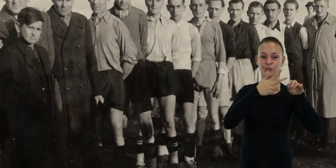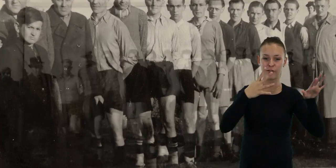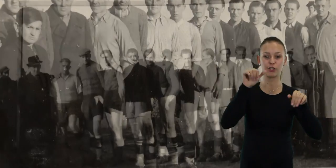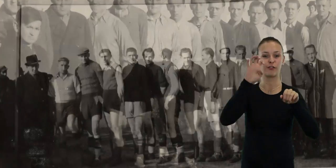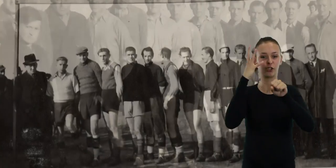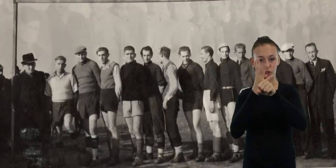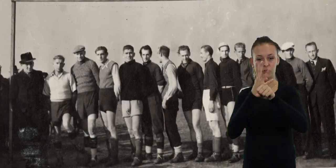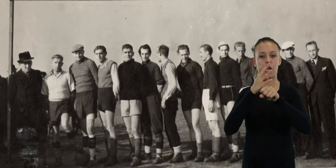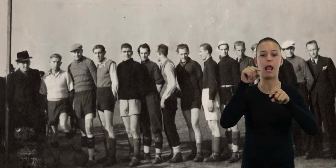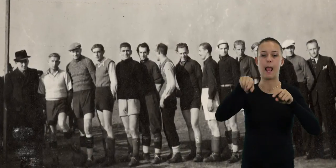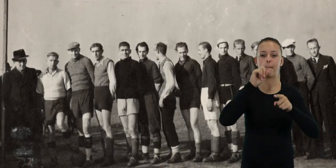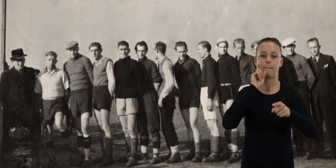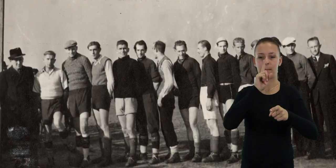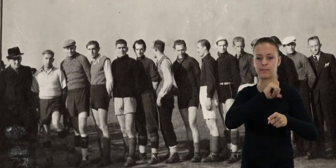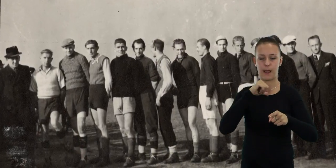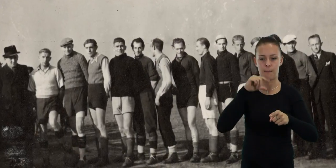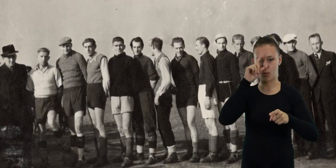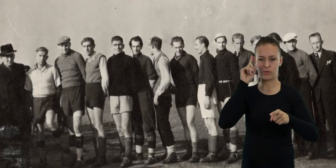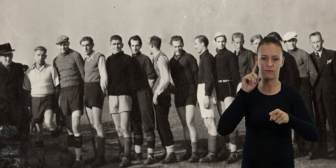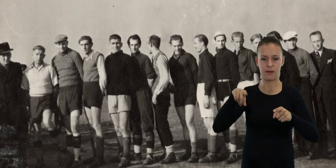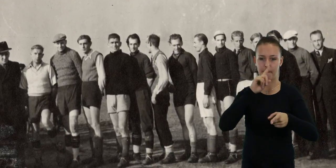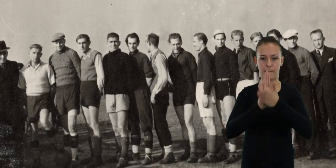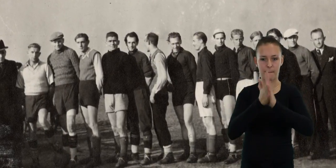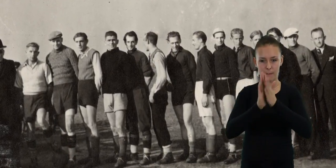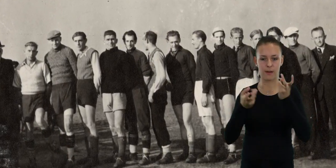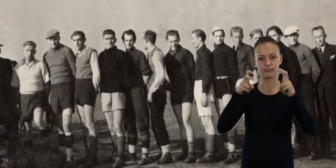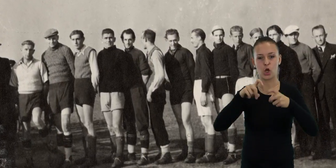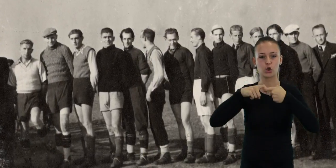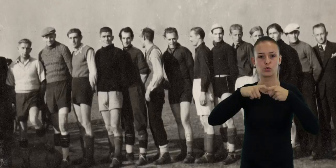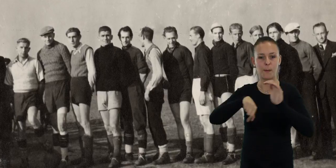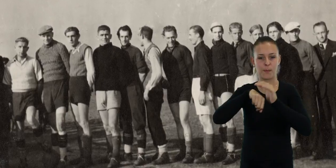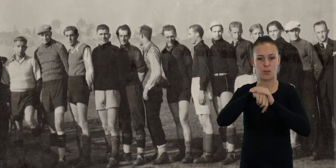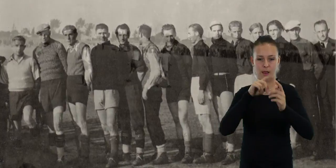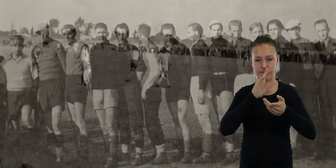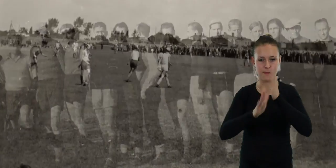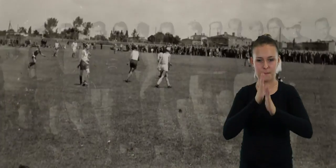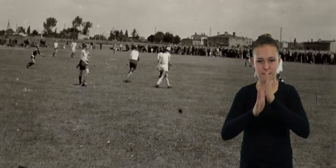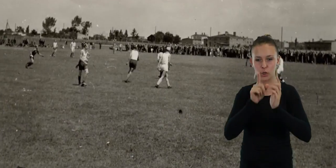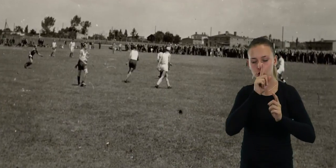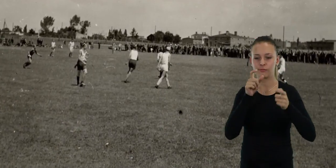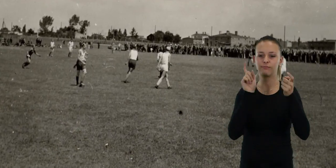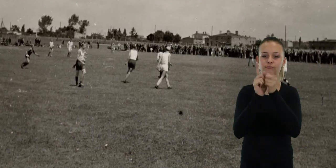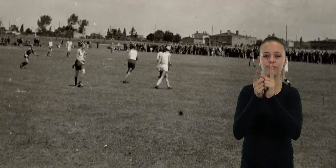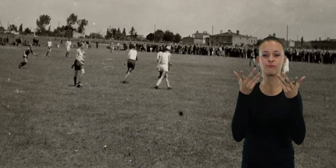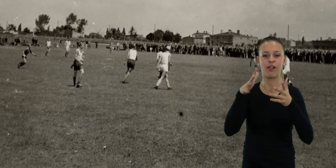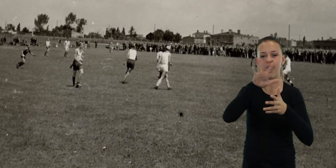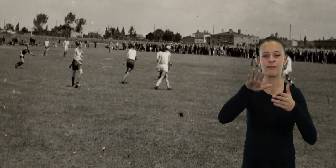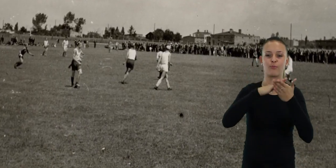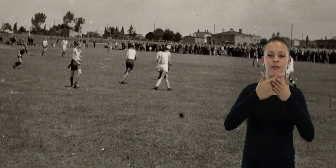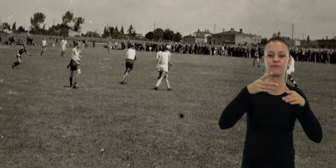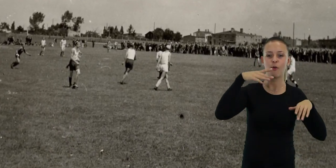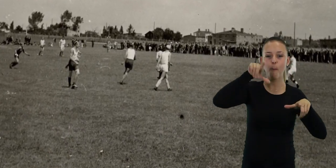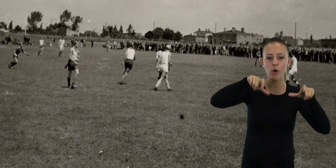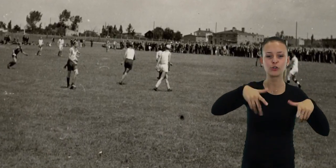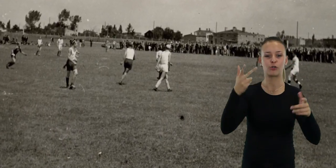1940 roku zaczęły być w mieście organizowane pierwsze nielegalne drużyny piłkarskie. Rozgrywały one